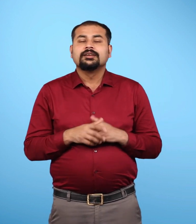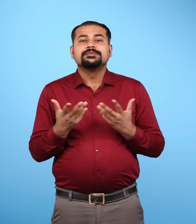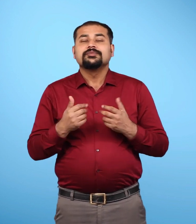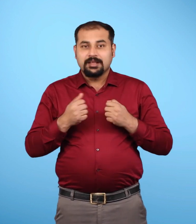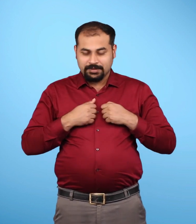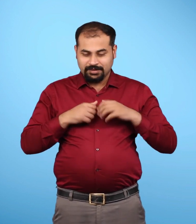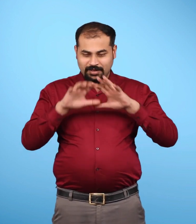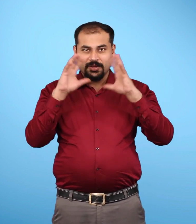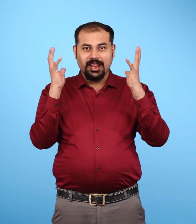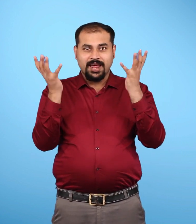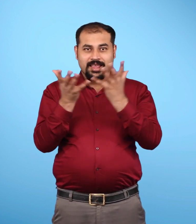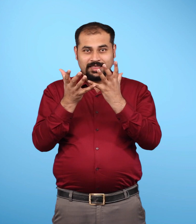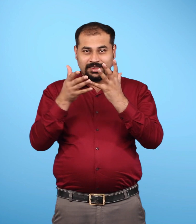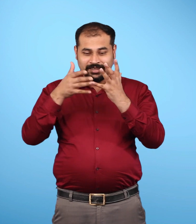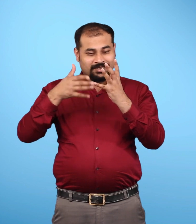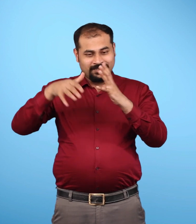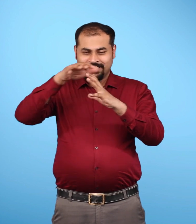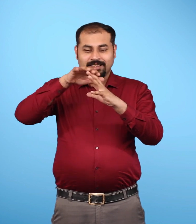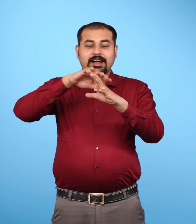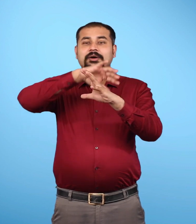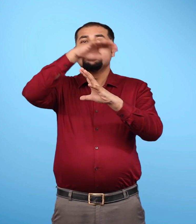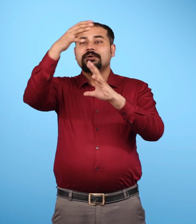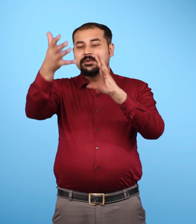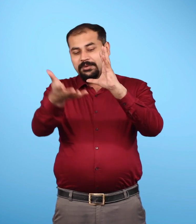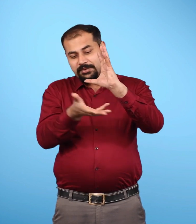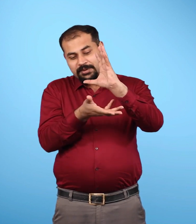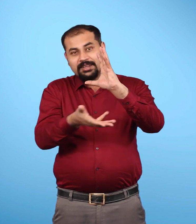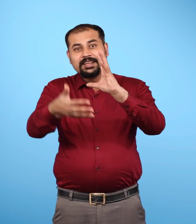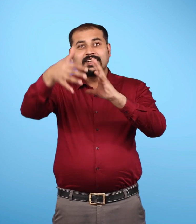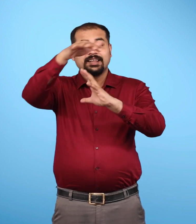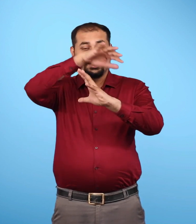हमारी प्रिथ्वी चारो ओर से गैस की एक परत से घिरी हुई है